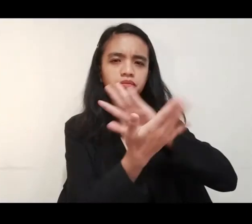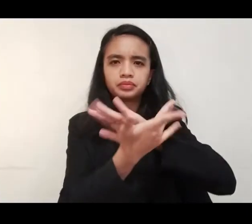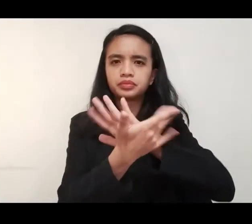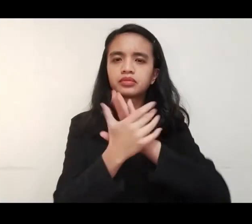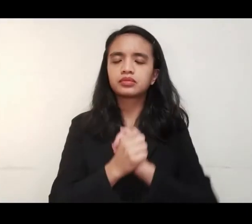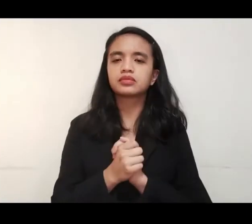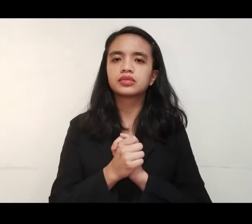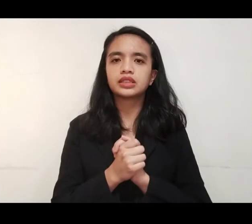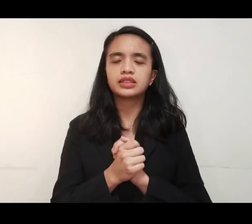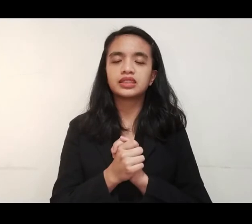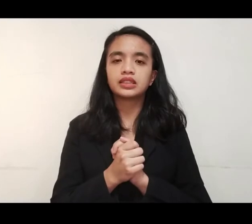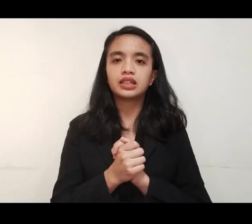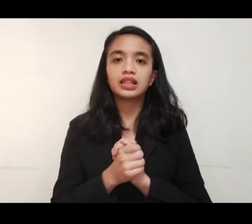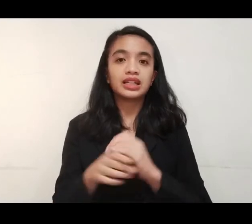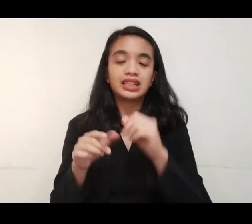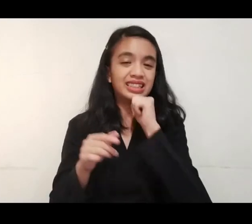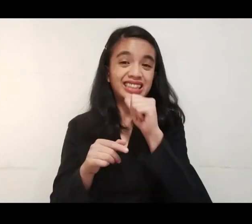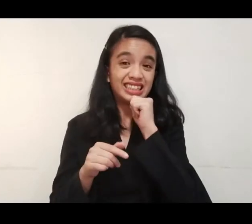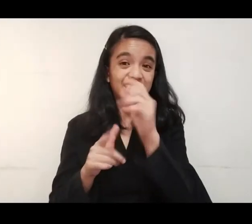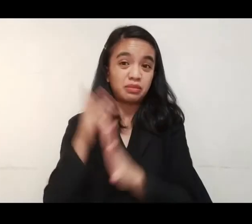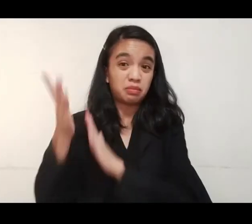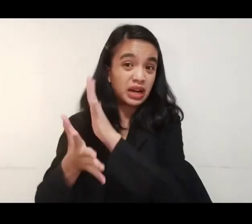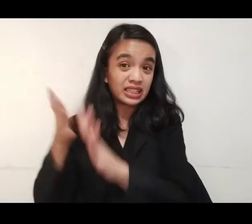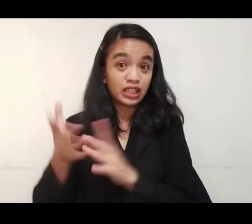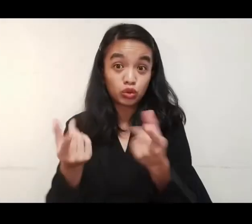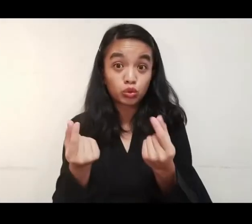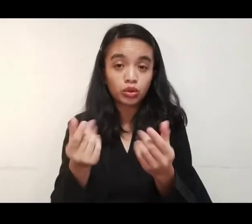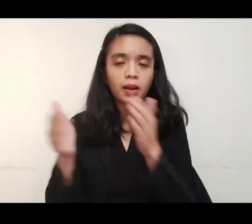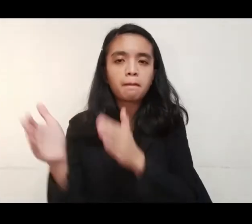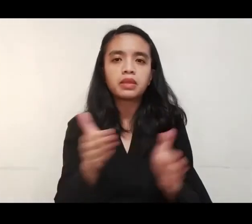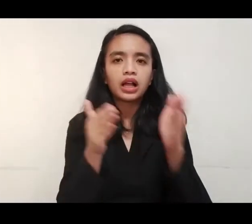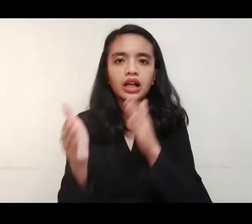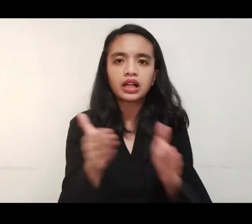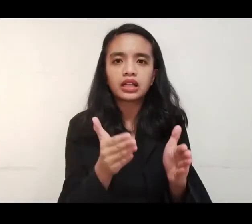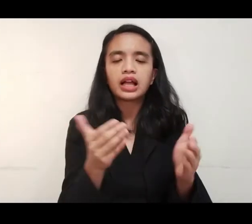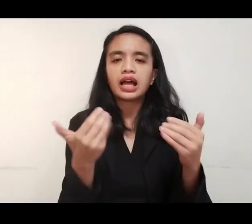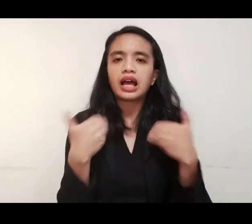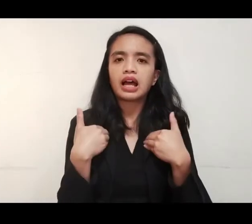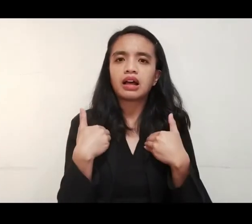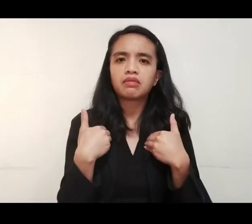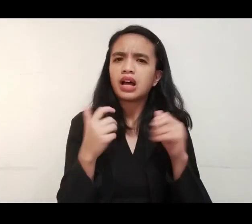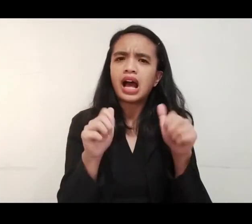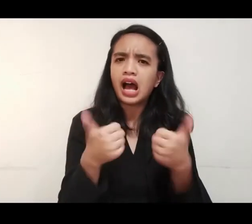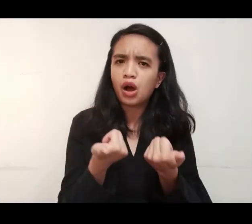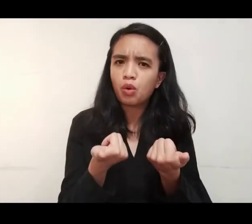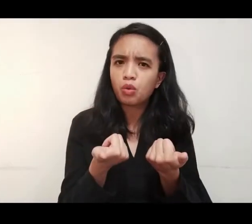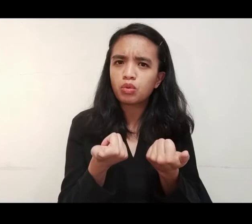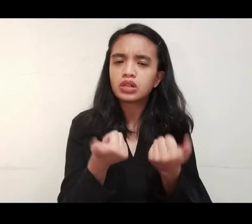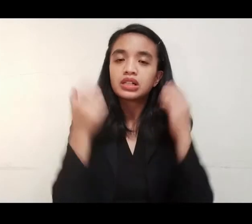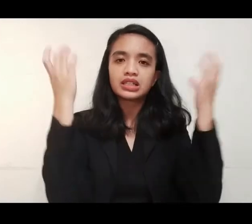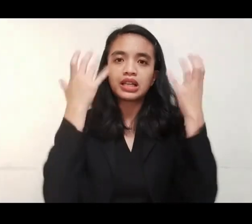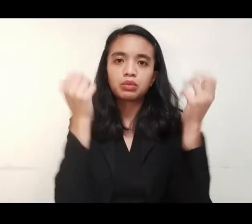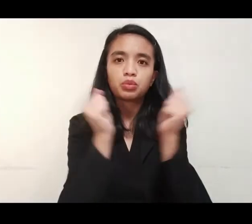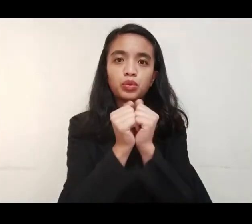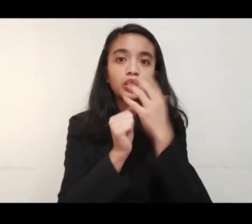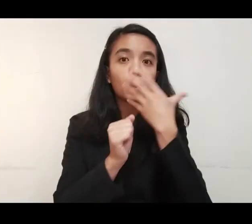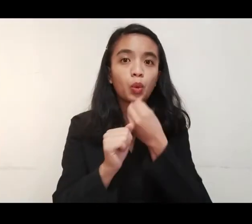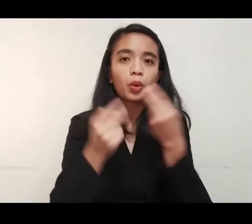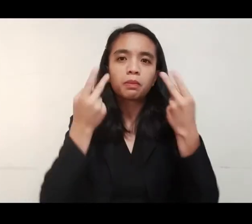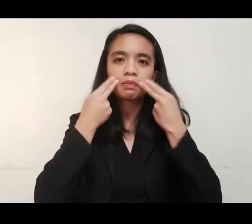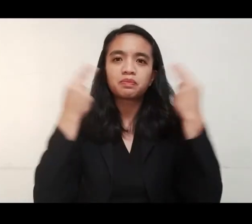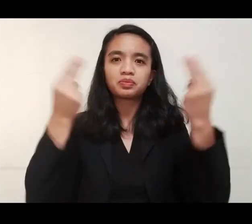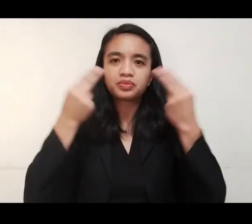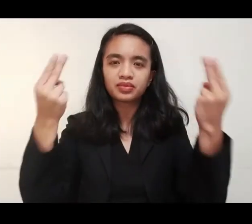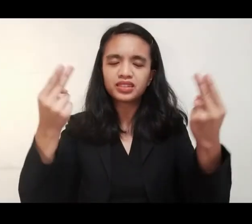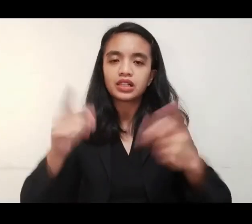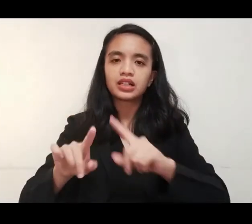para labanan ng COVID-19. So instead of having a party we plan on making it more meaningful by celebrating